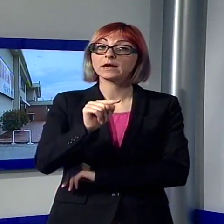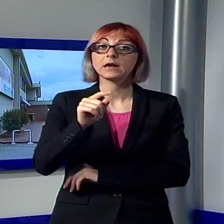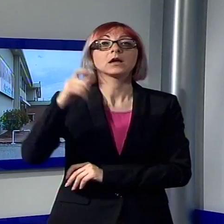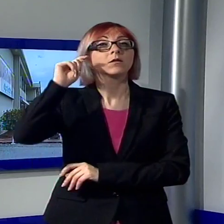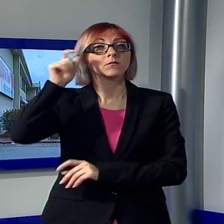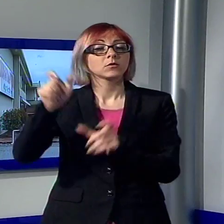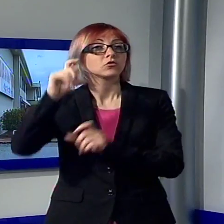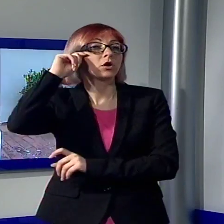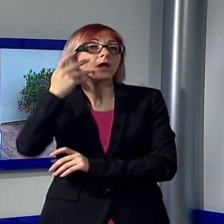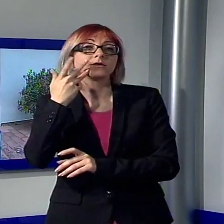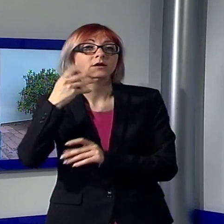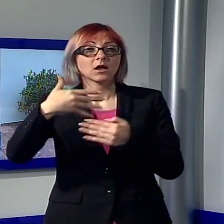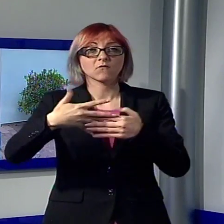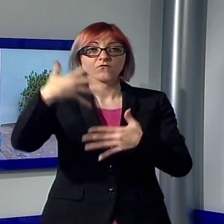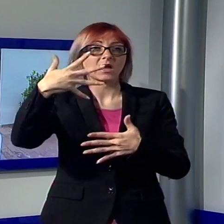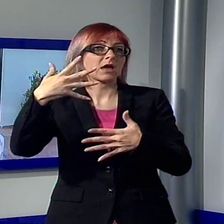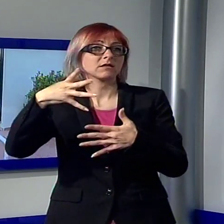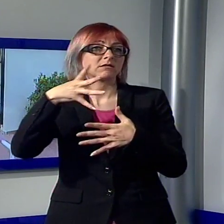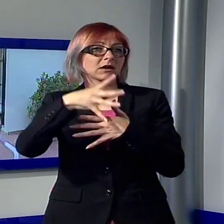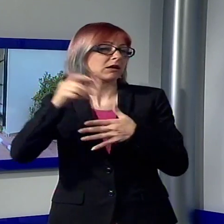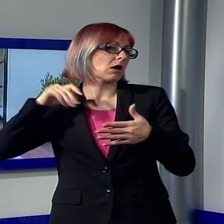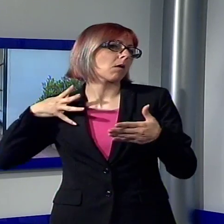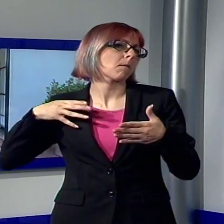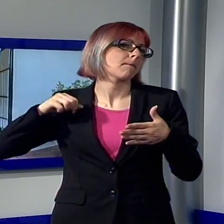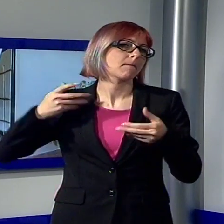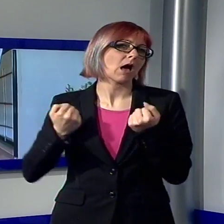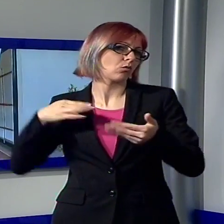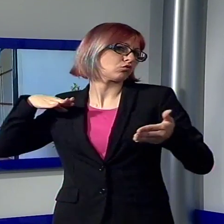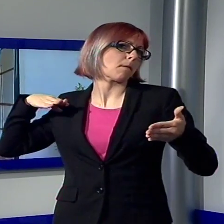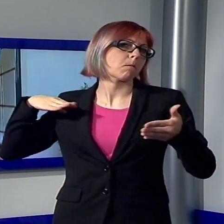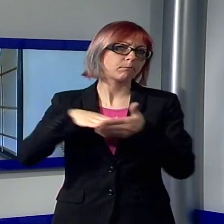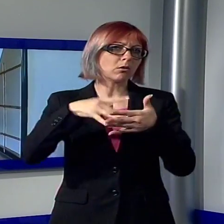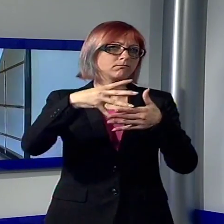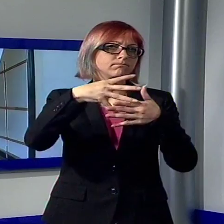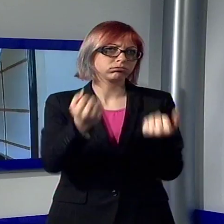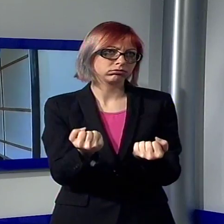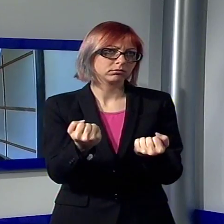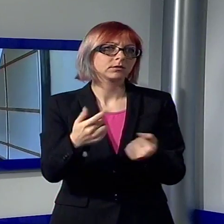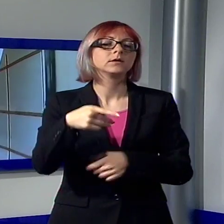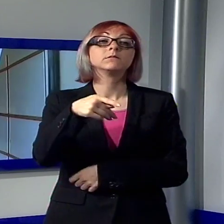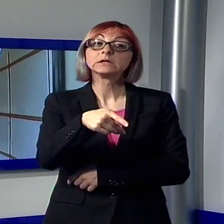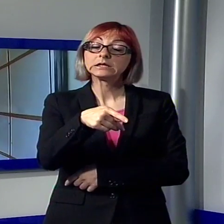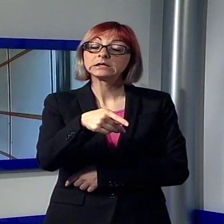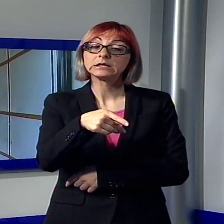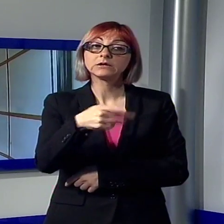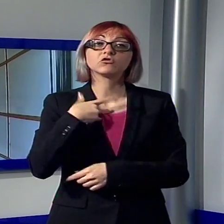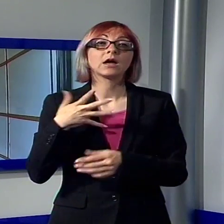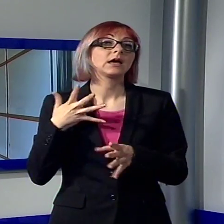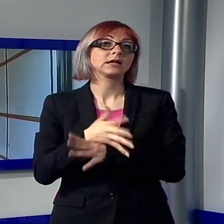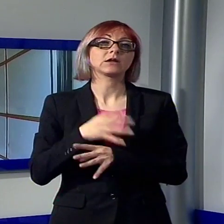la vetrina del negozio con un'auto che poi è stata ritrovata e che è risultata rubata, ma l'intervento di una volante della polizia